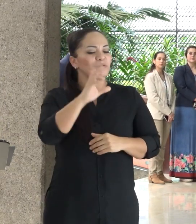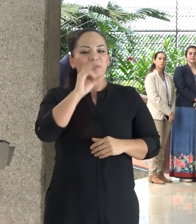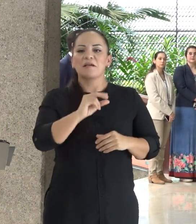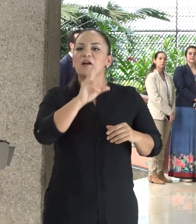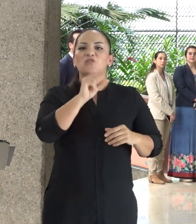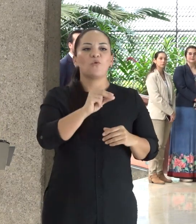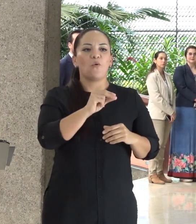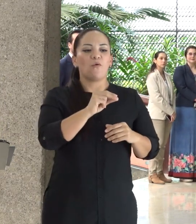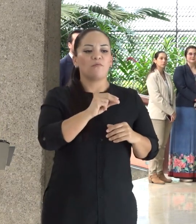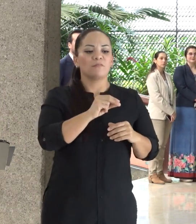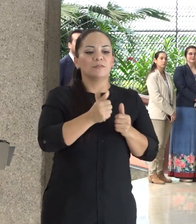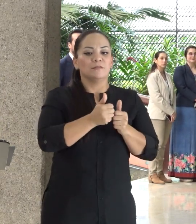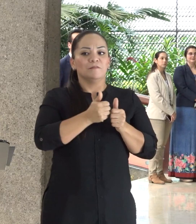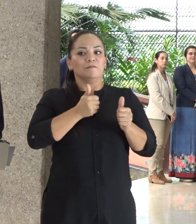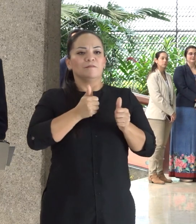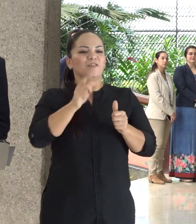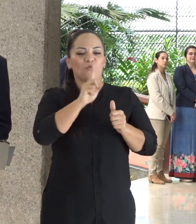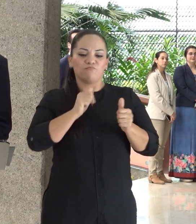centímetro para atrás.